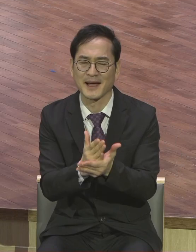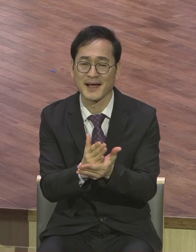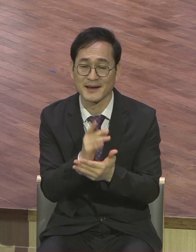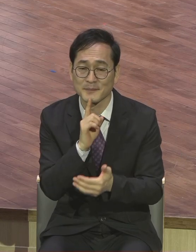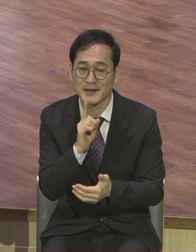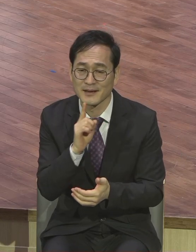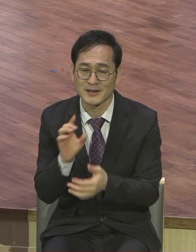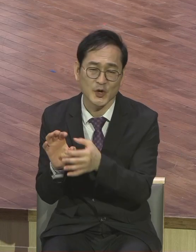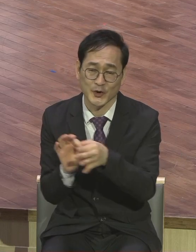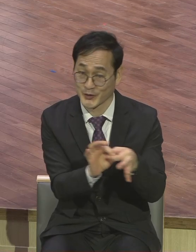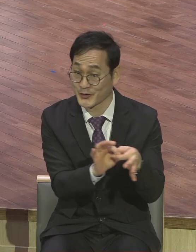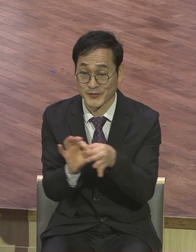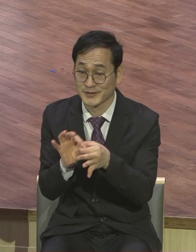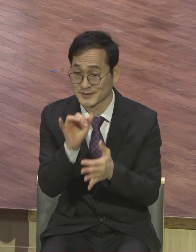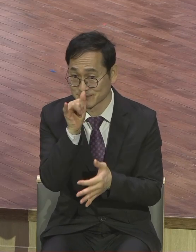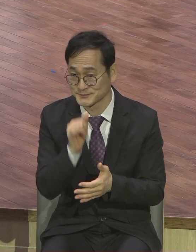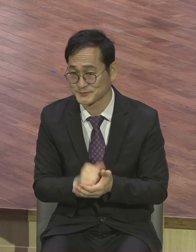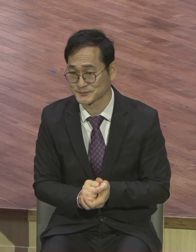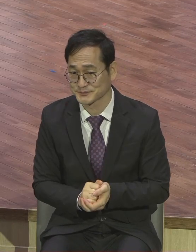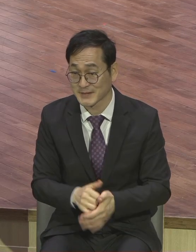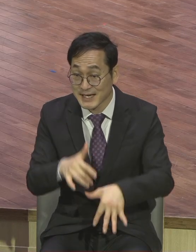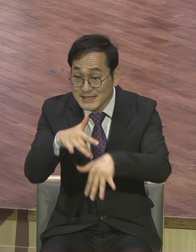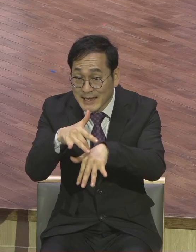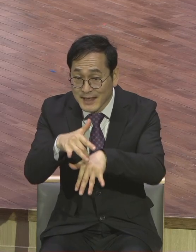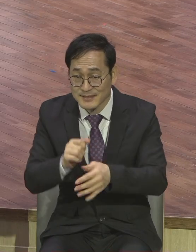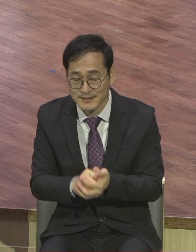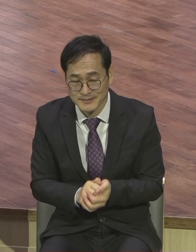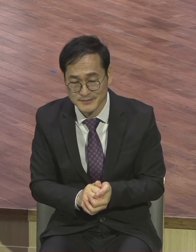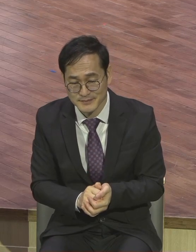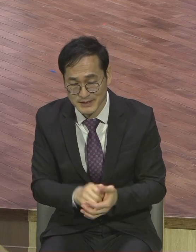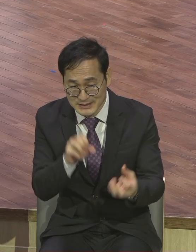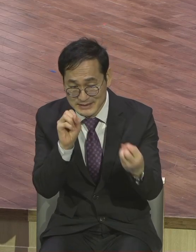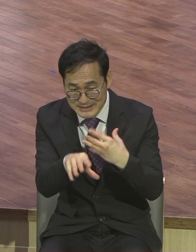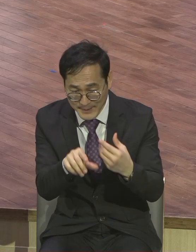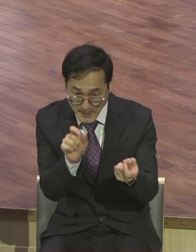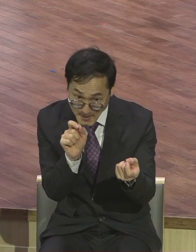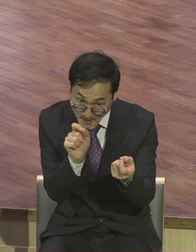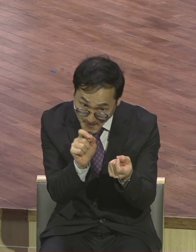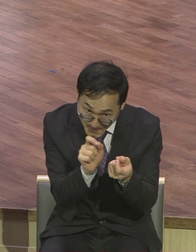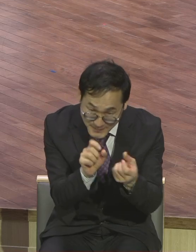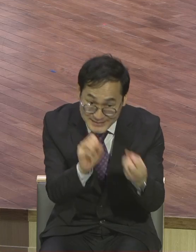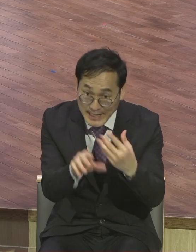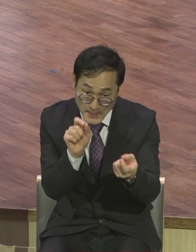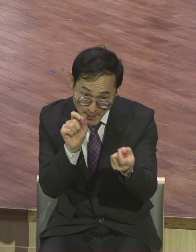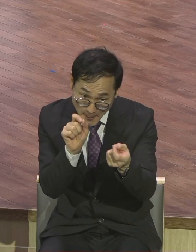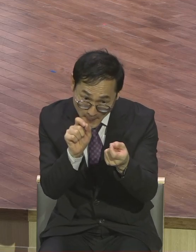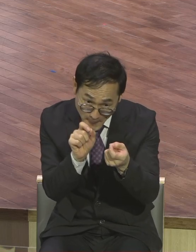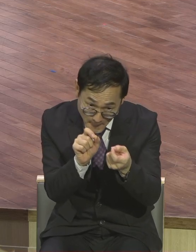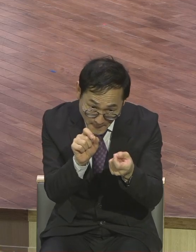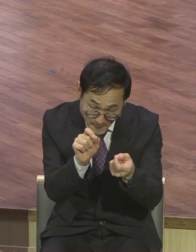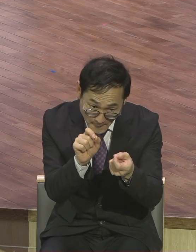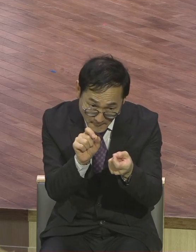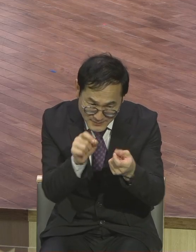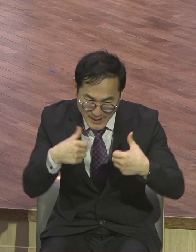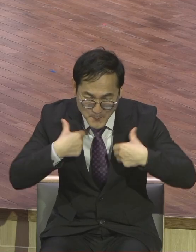사단은 우리가 응답 1m 전에서 낙심하고 좌절하게 만들어요